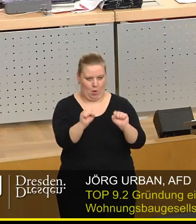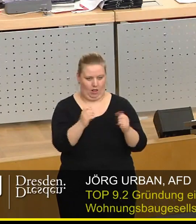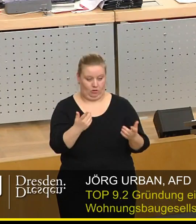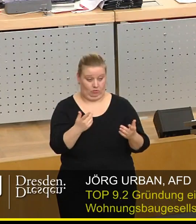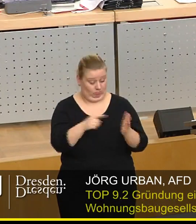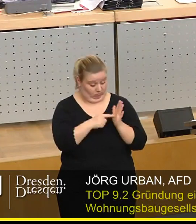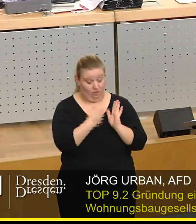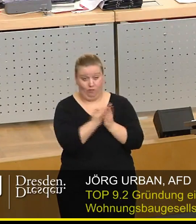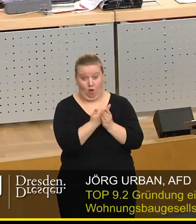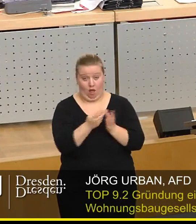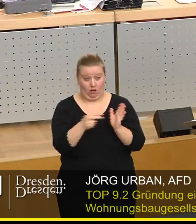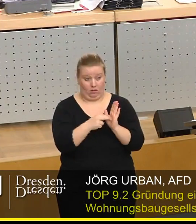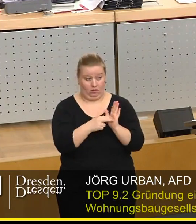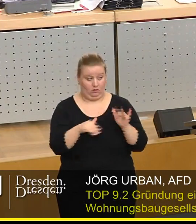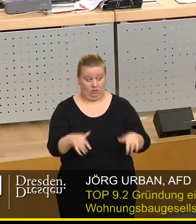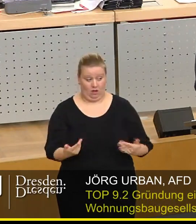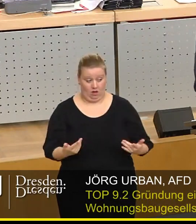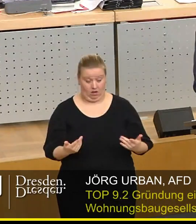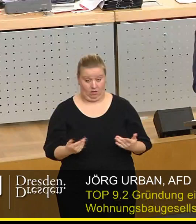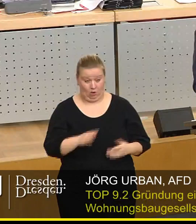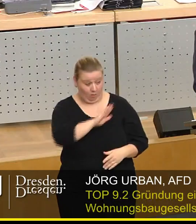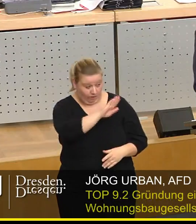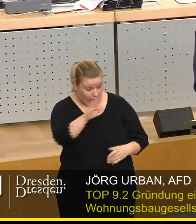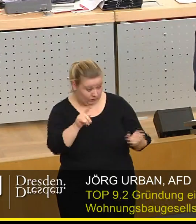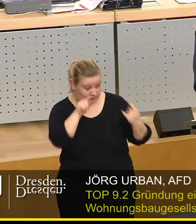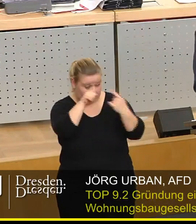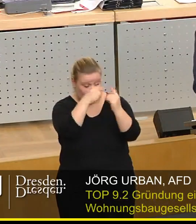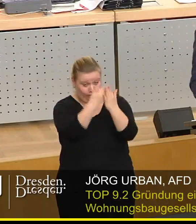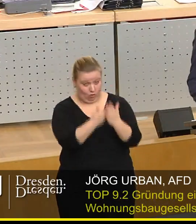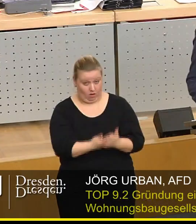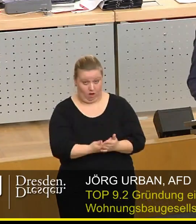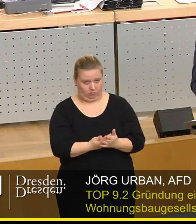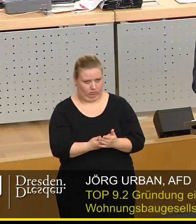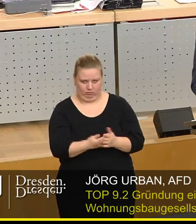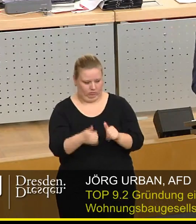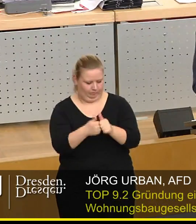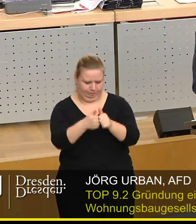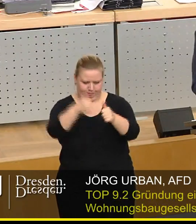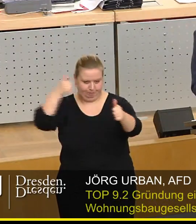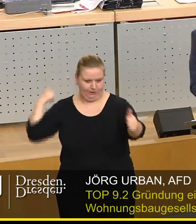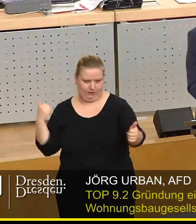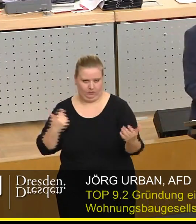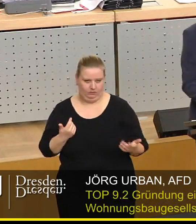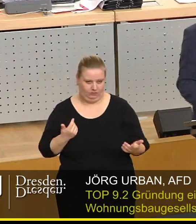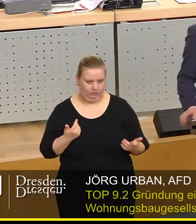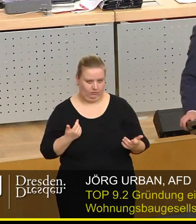ist. So heißt es in der Vorlage, noch einmal von ihren Zielvorgaben sind wir meilenweit entfernt.